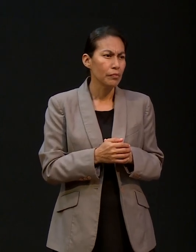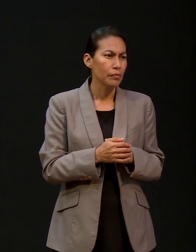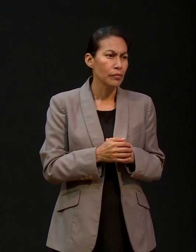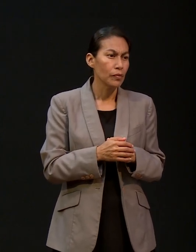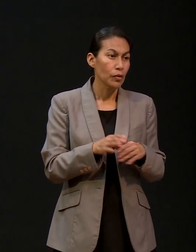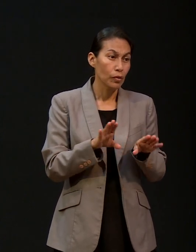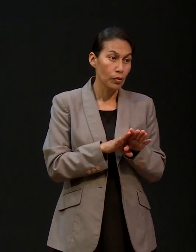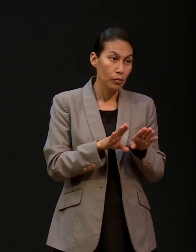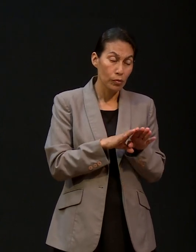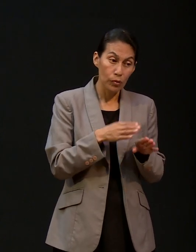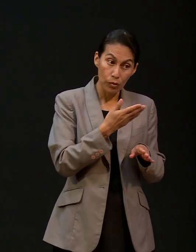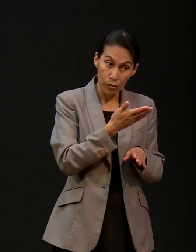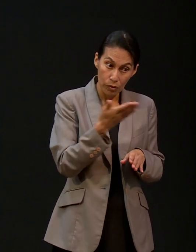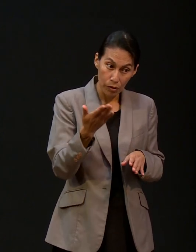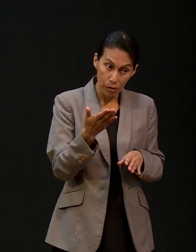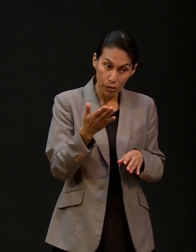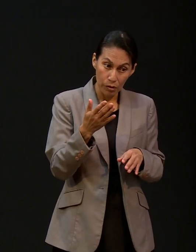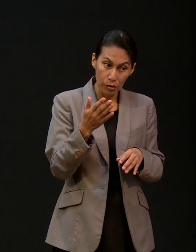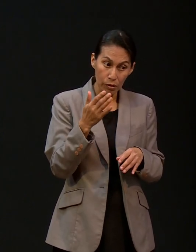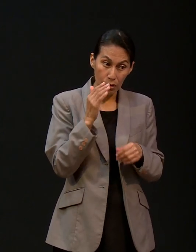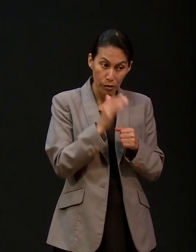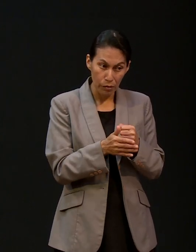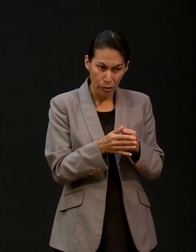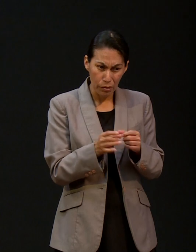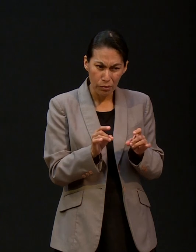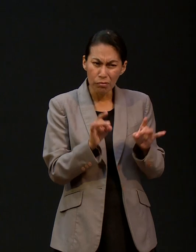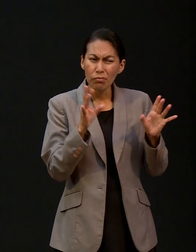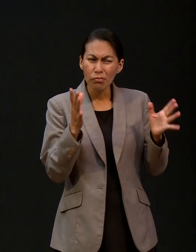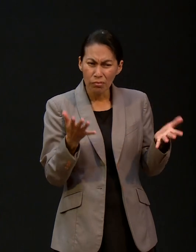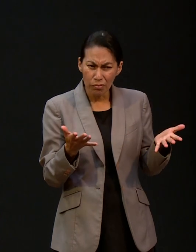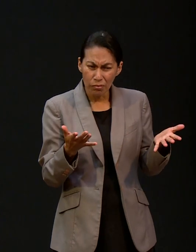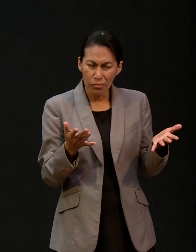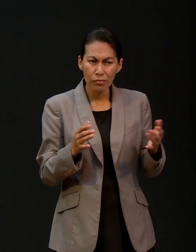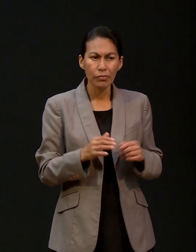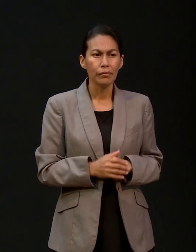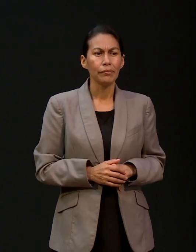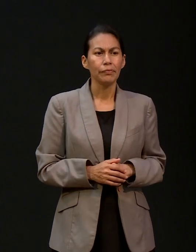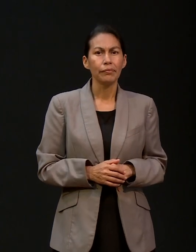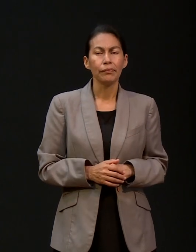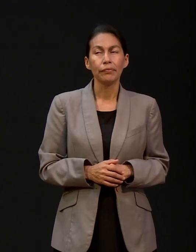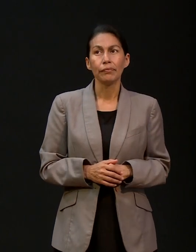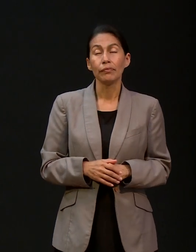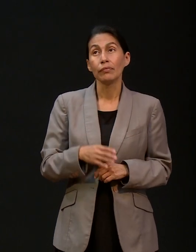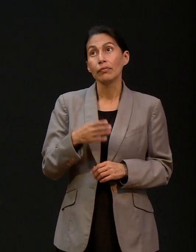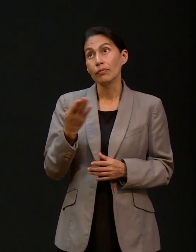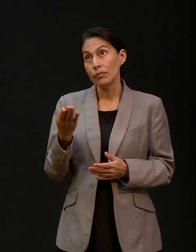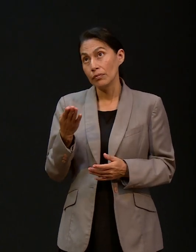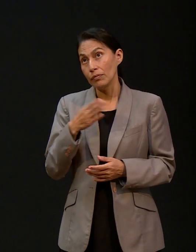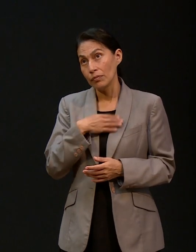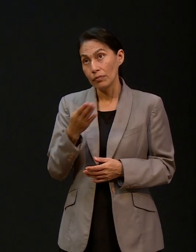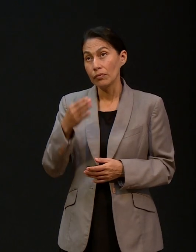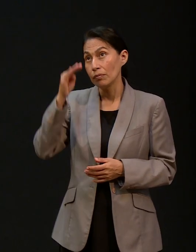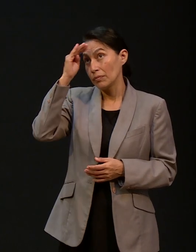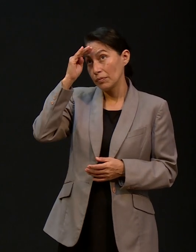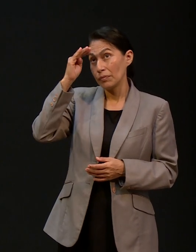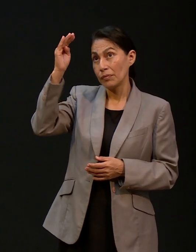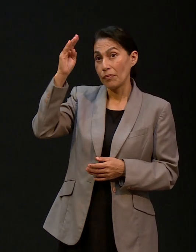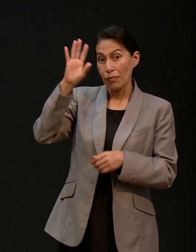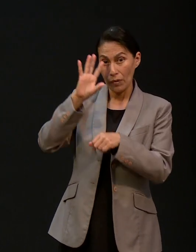ustedes pudieron salir y qué pasó? Pues el Señor nos permitió tener